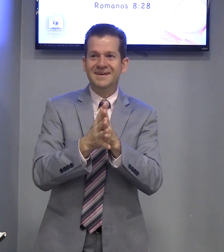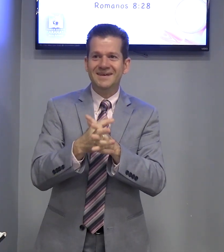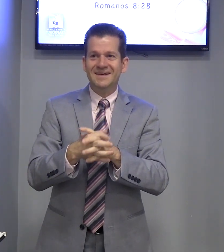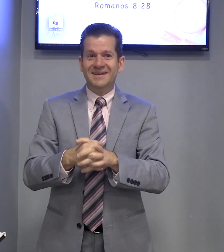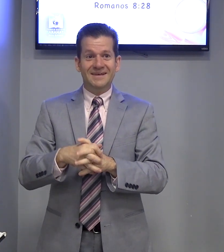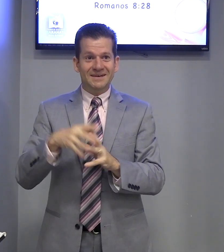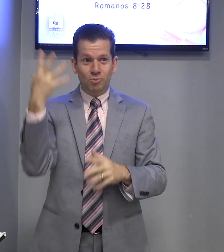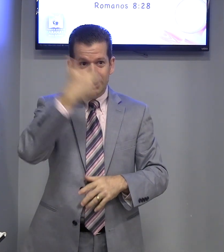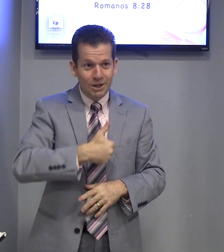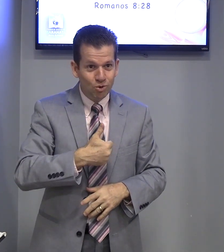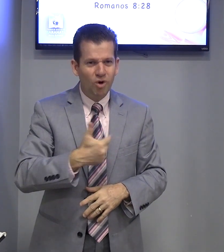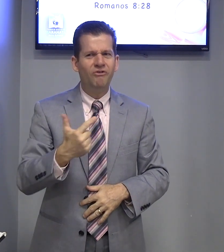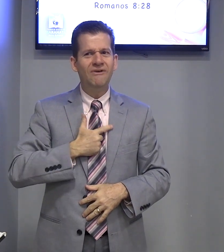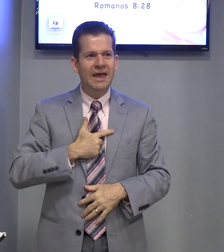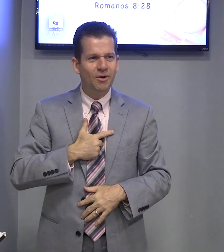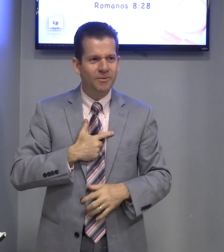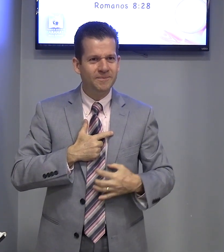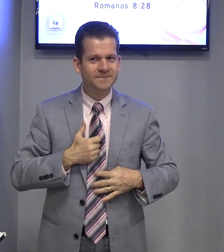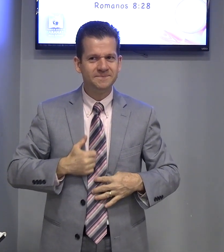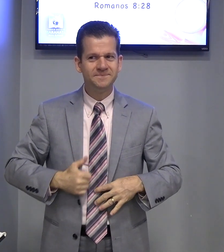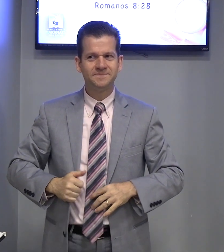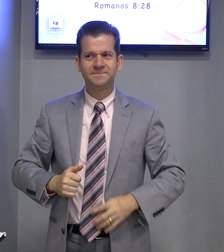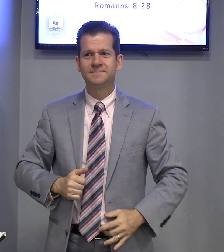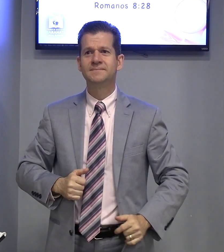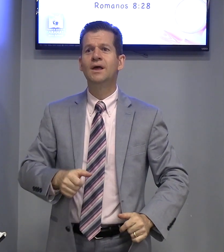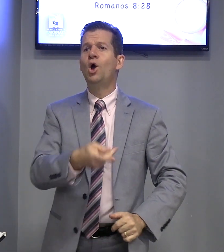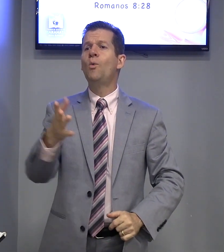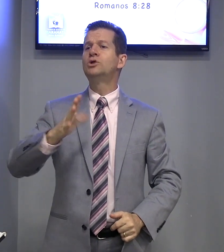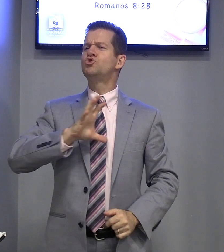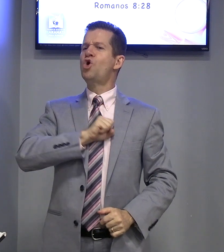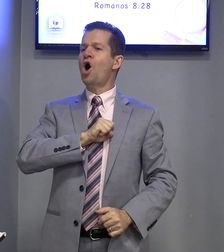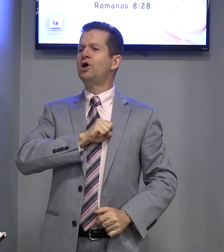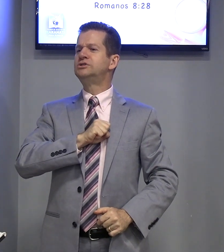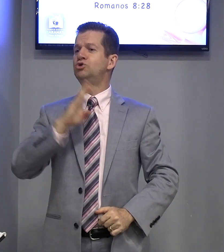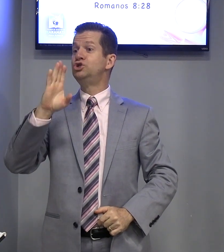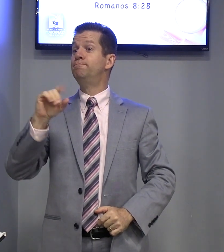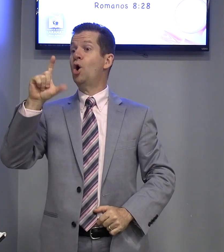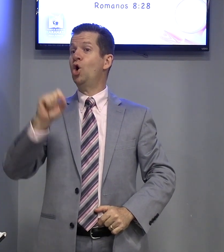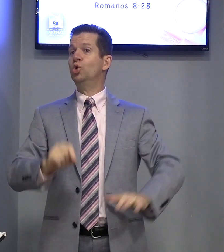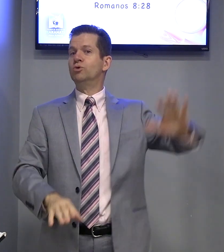Bonito? Feio? Quantos gostam de bolo?